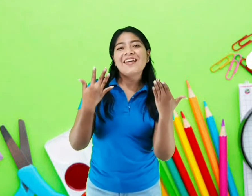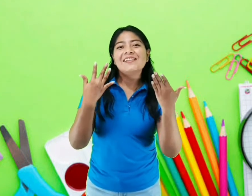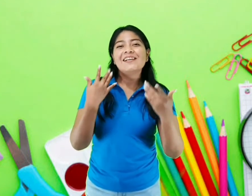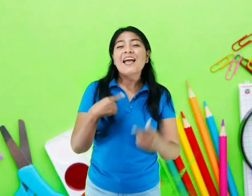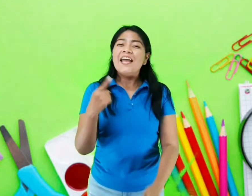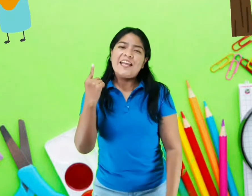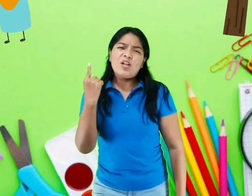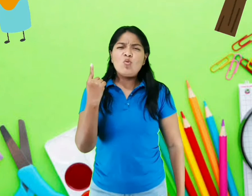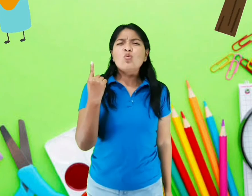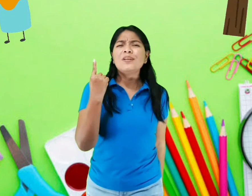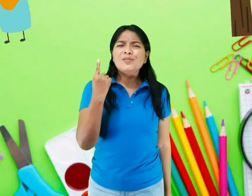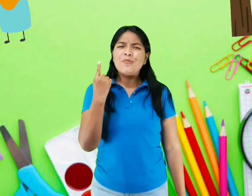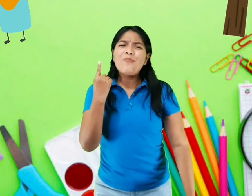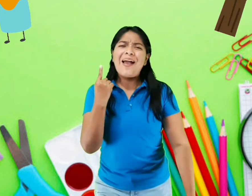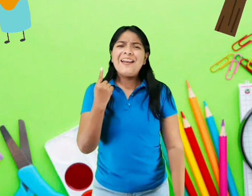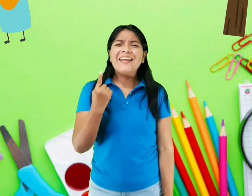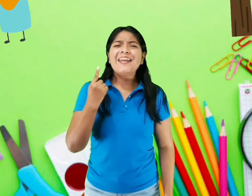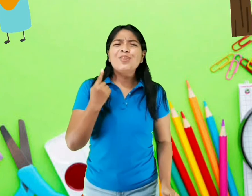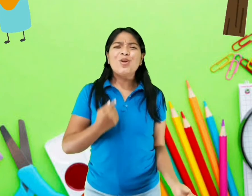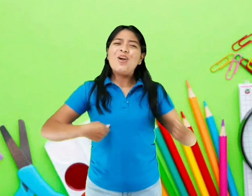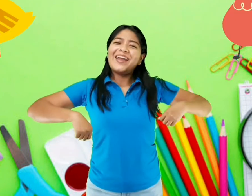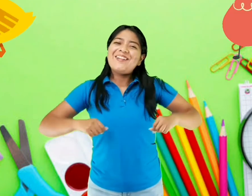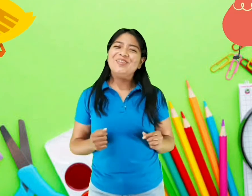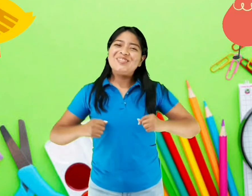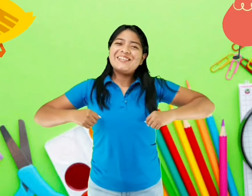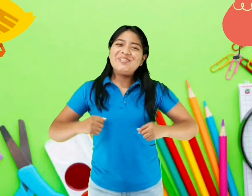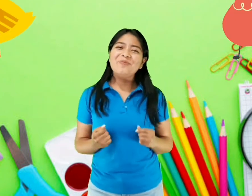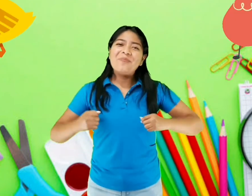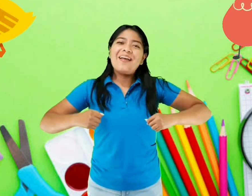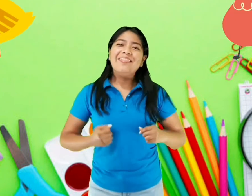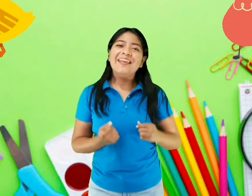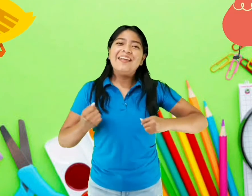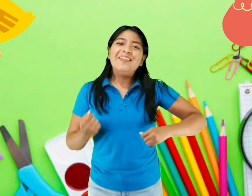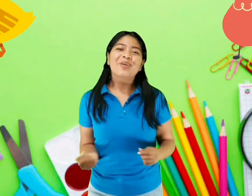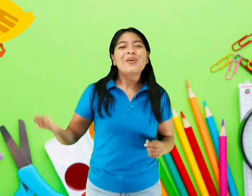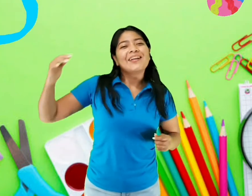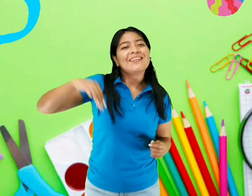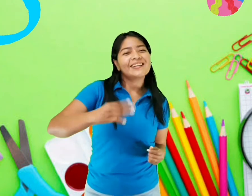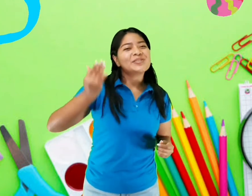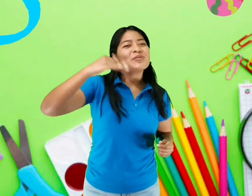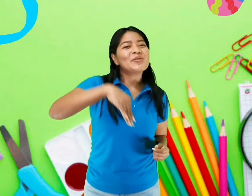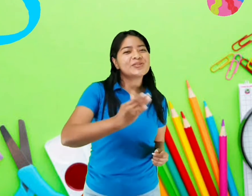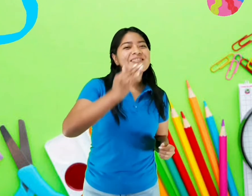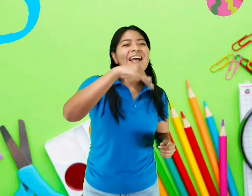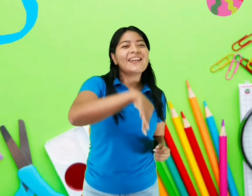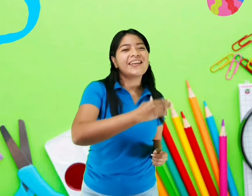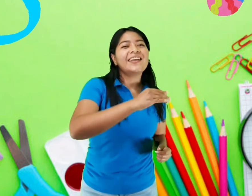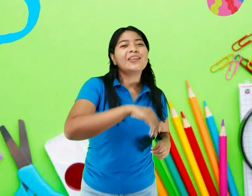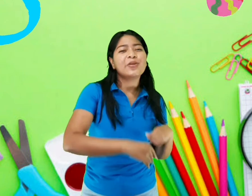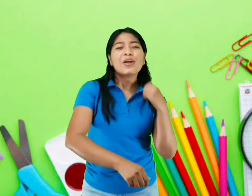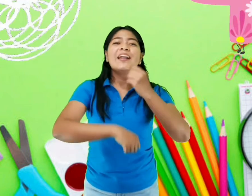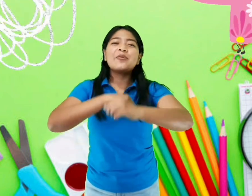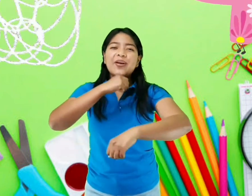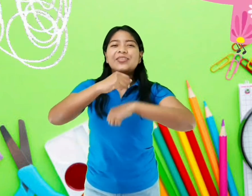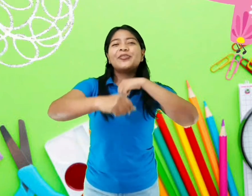El uno es un palito, el dos es un patito, el tres un gusanito, el cuatro un